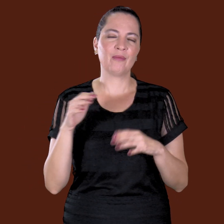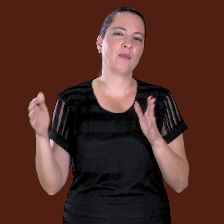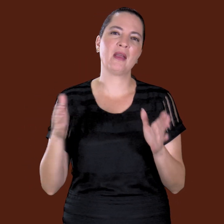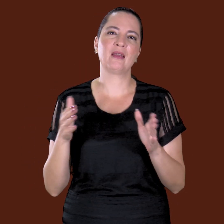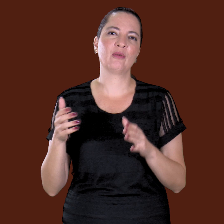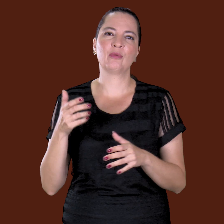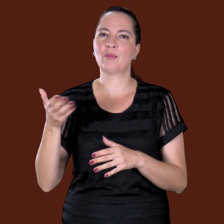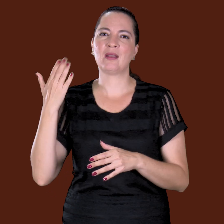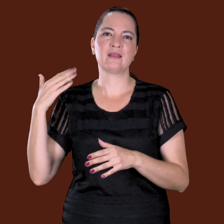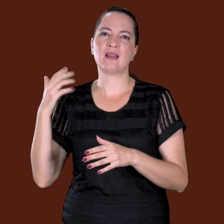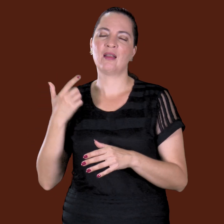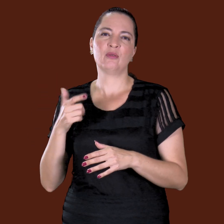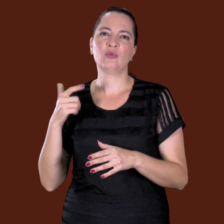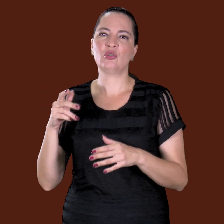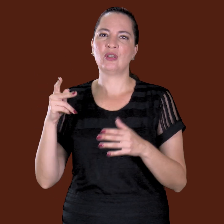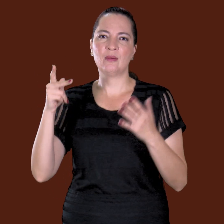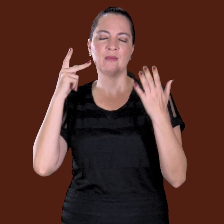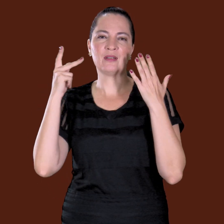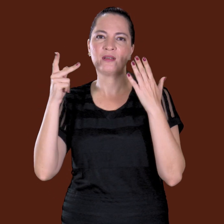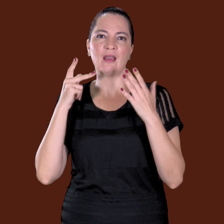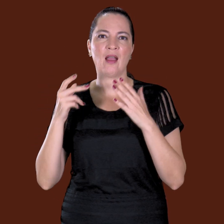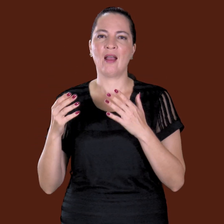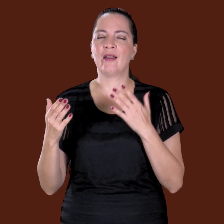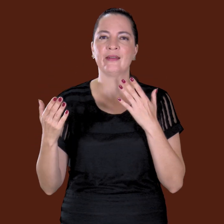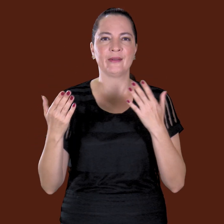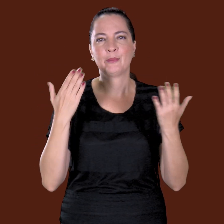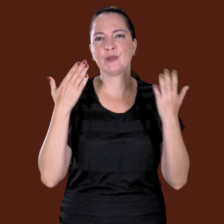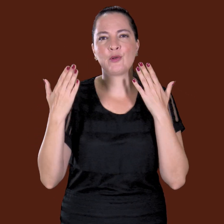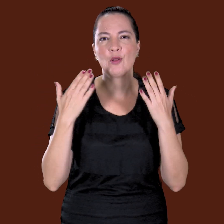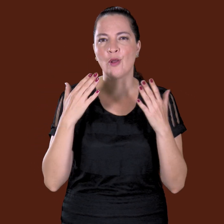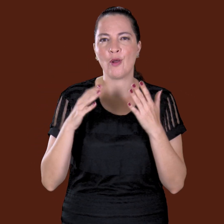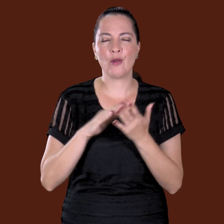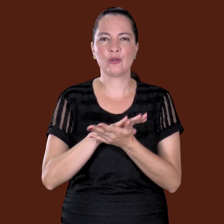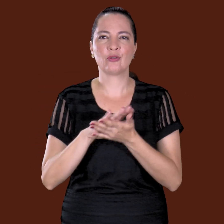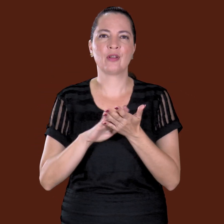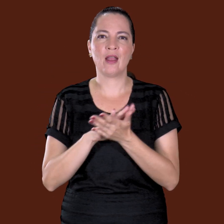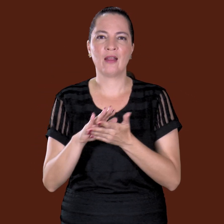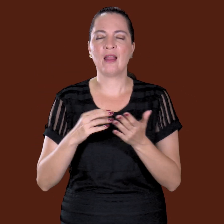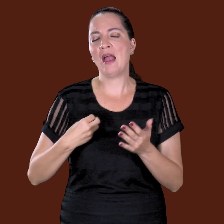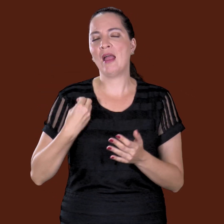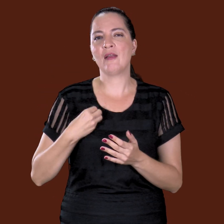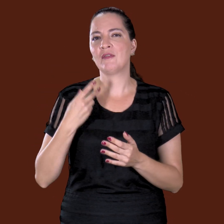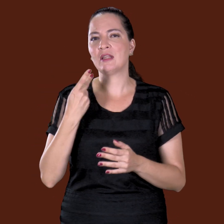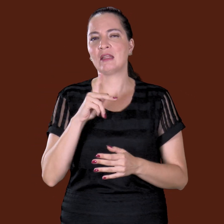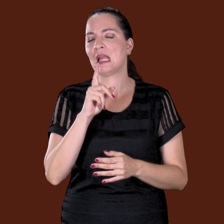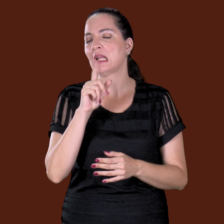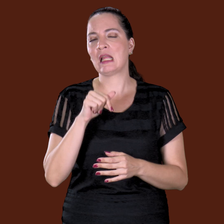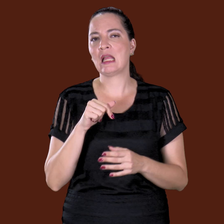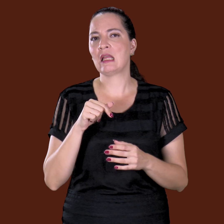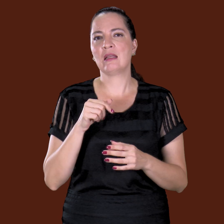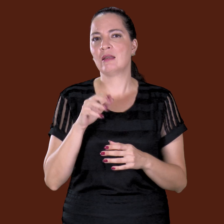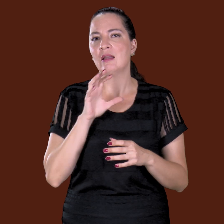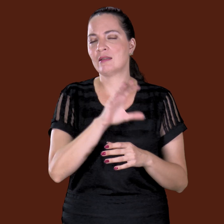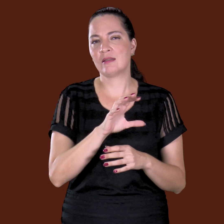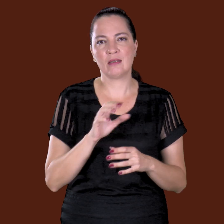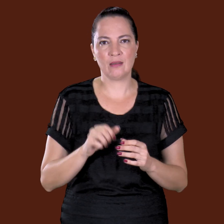psiquiatra, não tinha suporte psicológico, nem nada. E ela viveu uma vida assim, todo mundo só falava, não, ela é doidinha, e pronto, então não